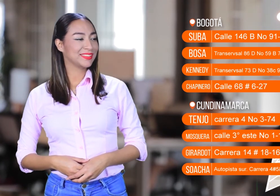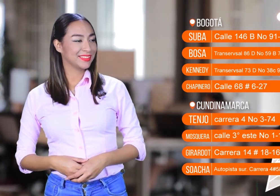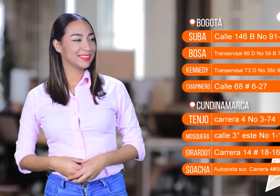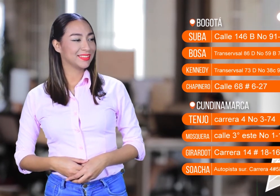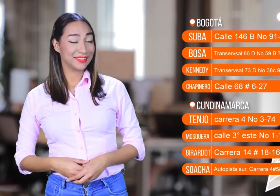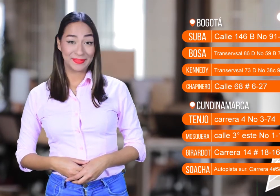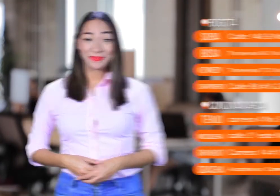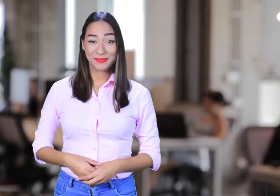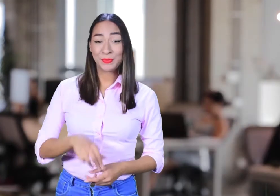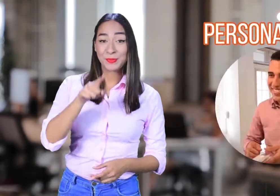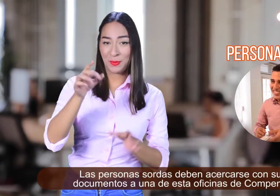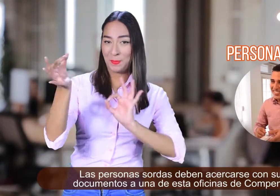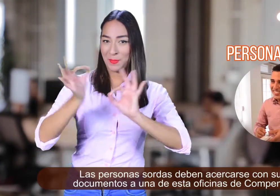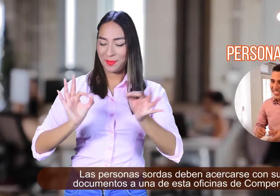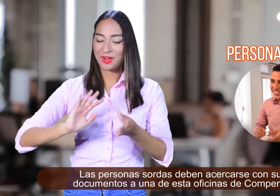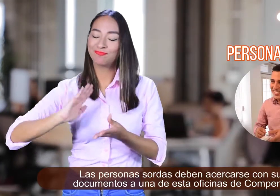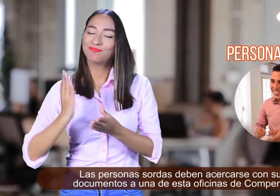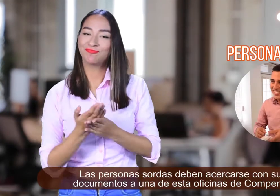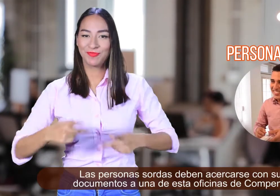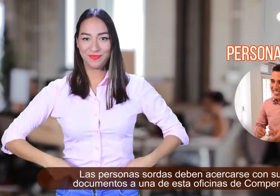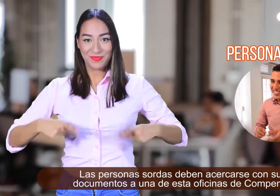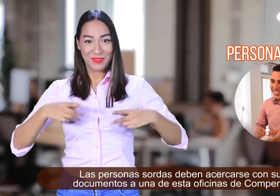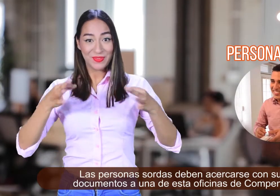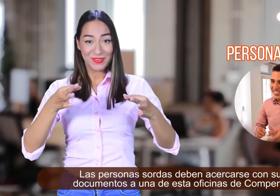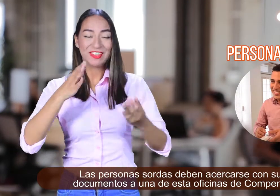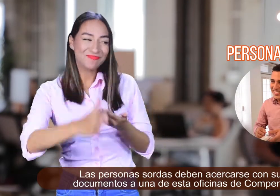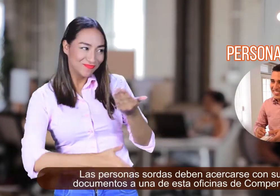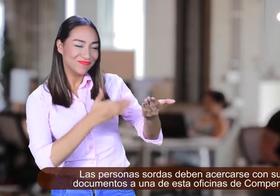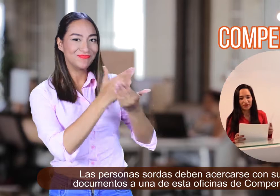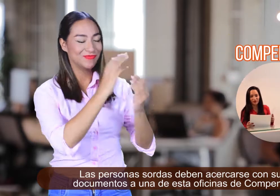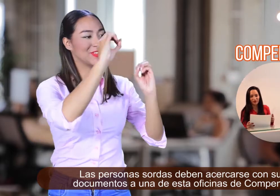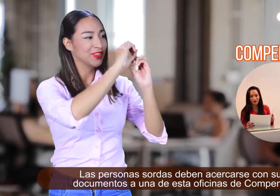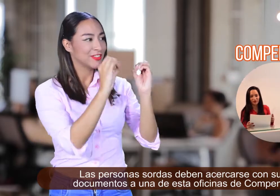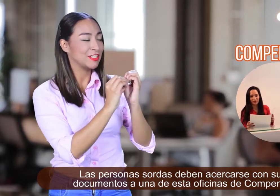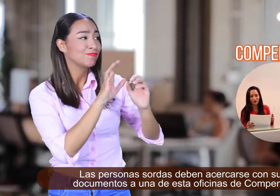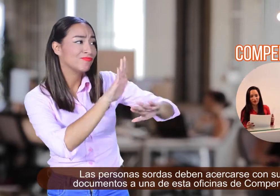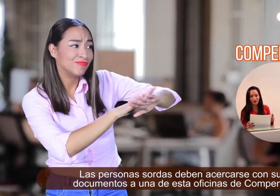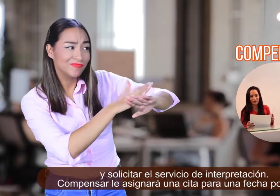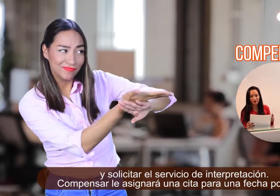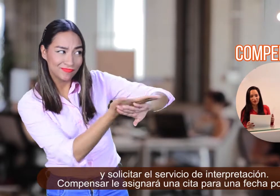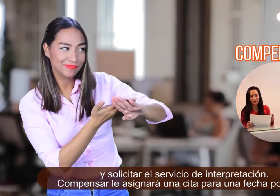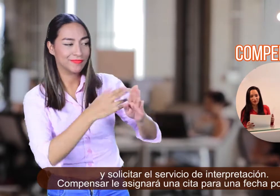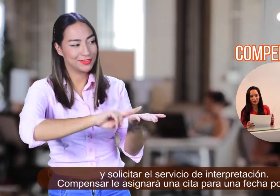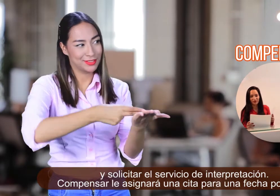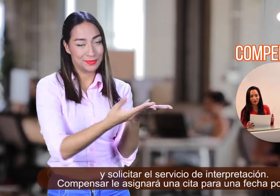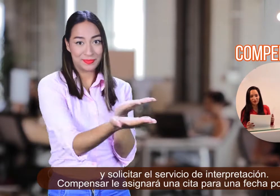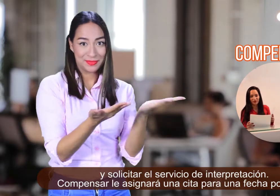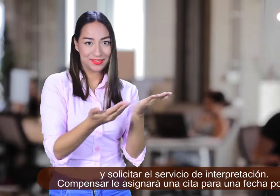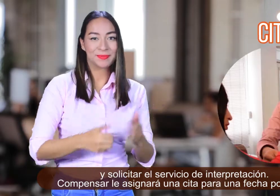Girardón y Soacha. Las personas sordas deben acercarse con sus documentos a una de estas oficinas de Compensar y solicitar el